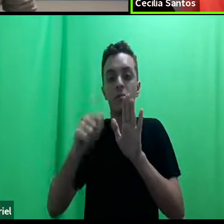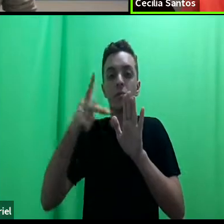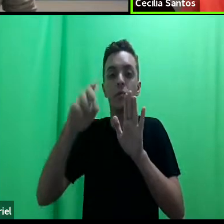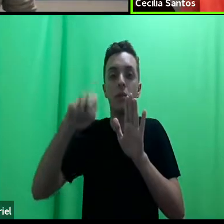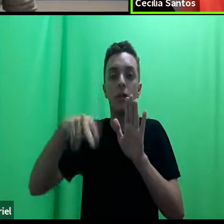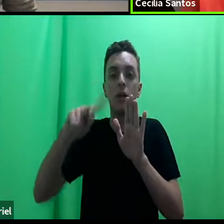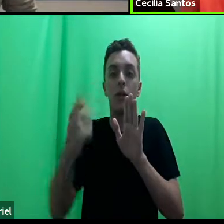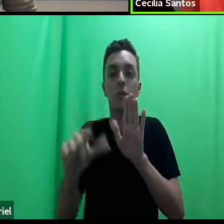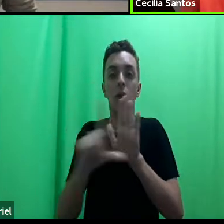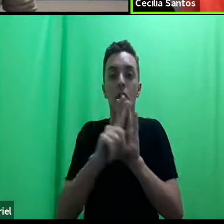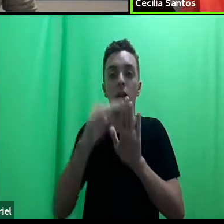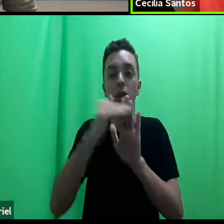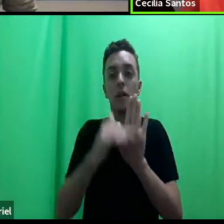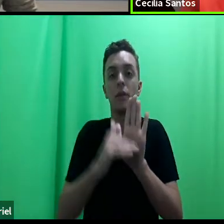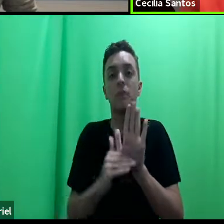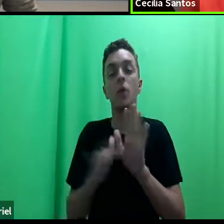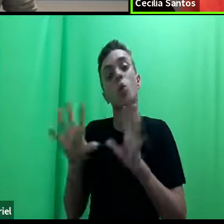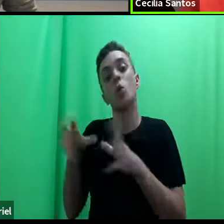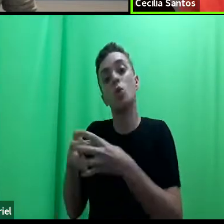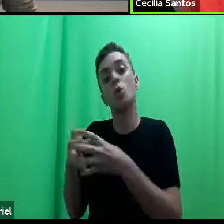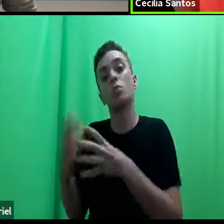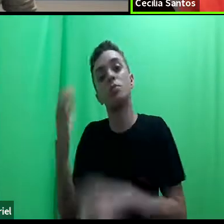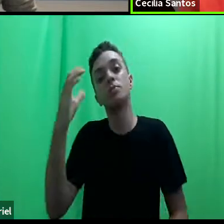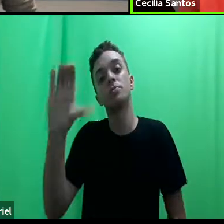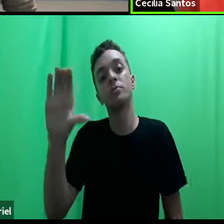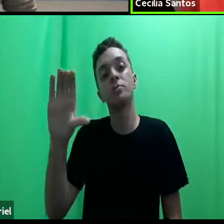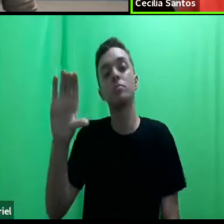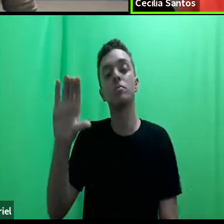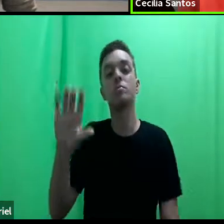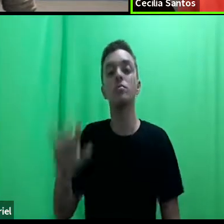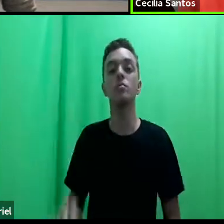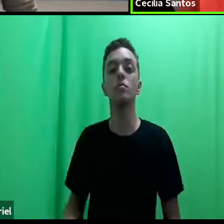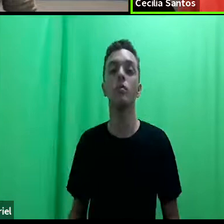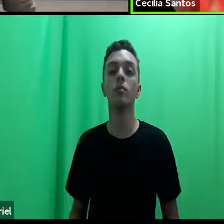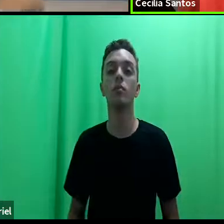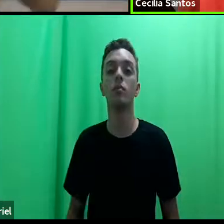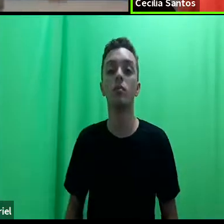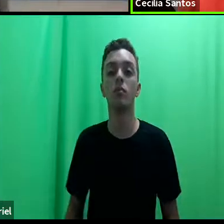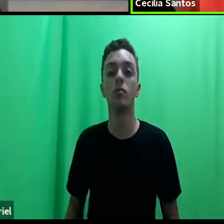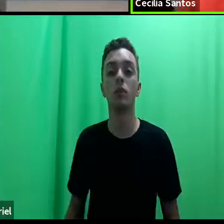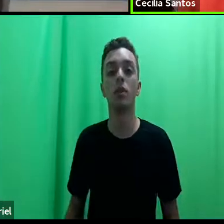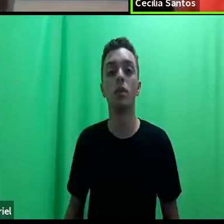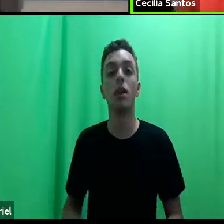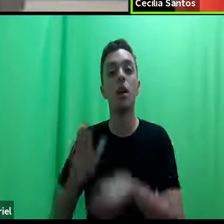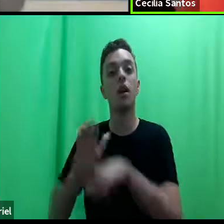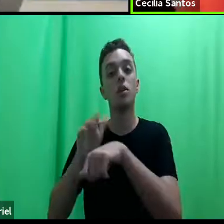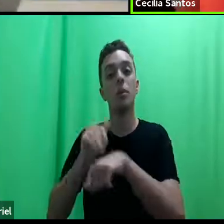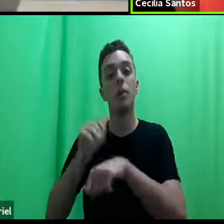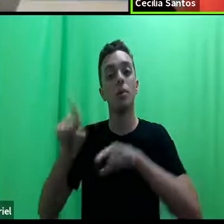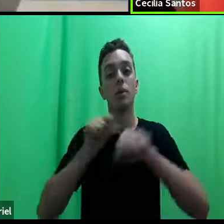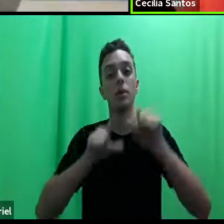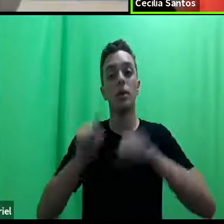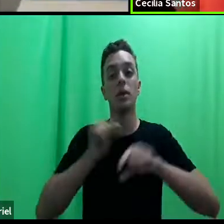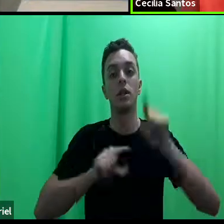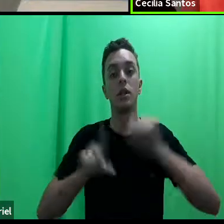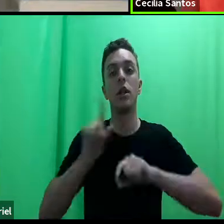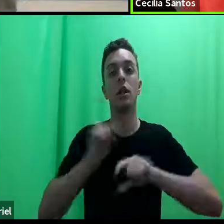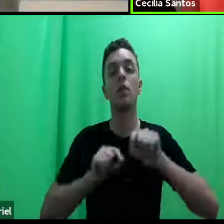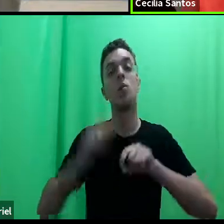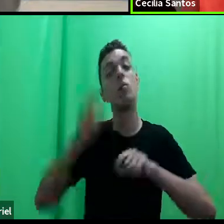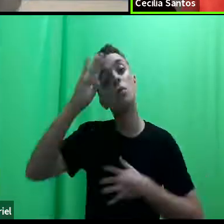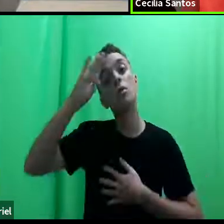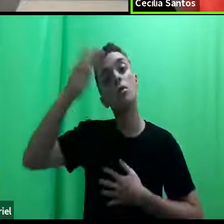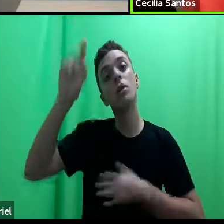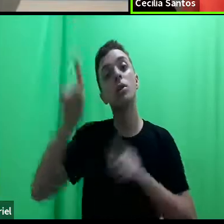núcleo publicou a chamada para a seleção, dando prioridade a